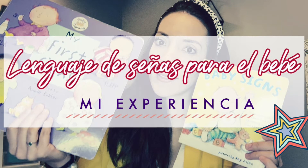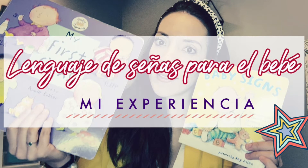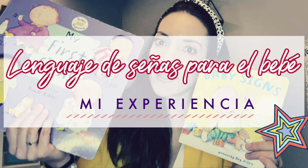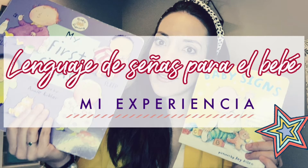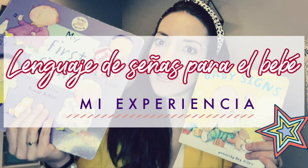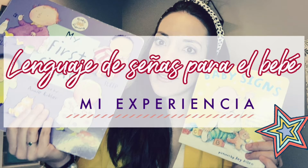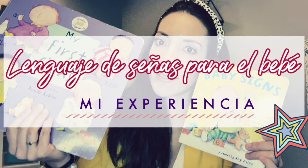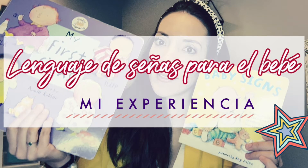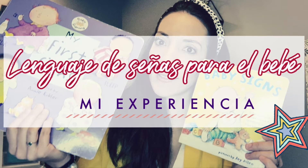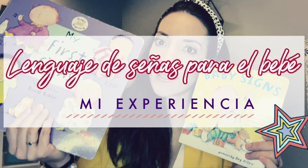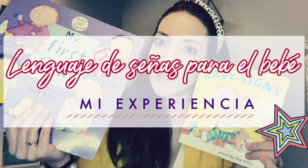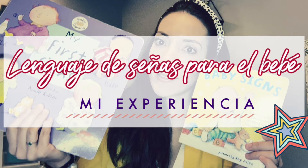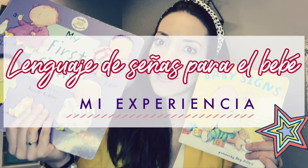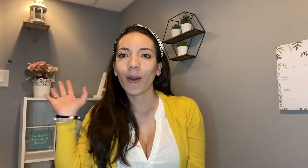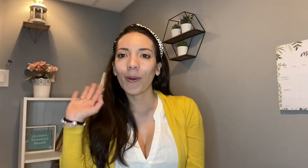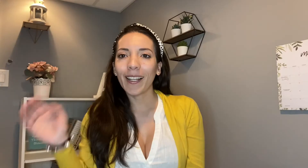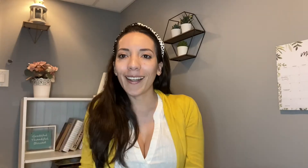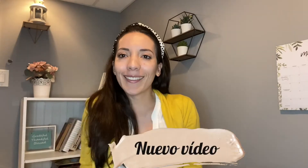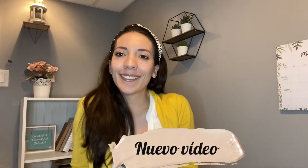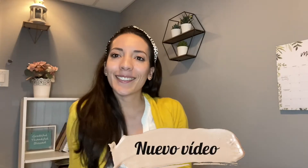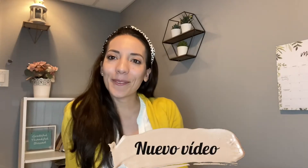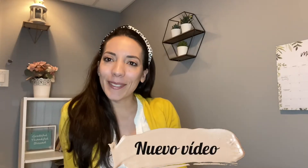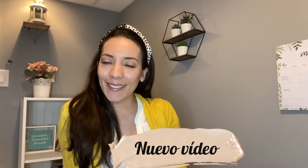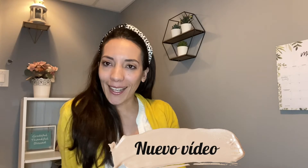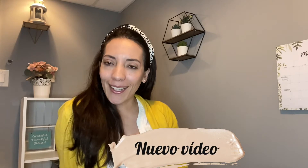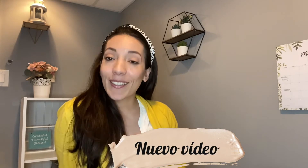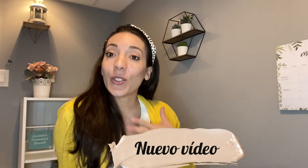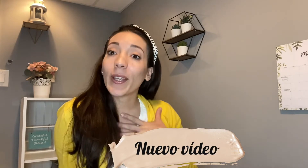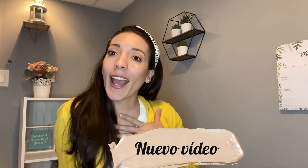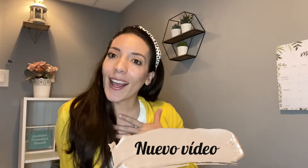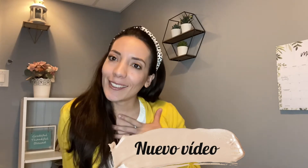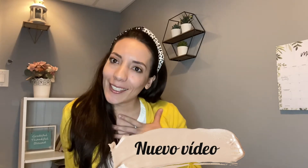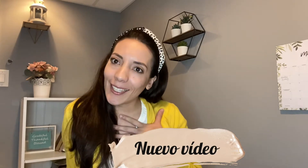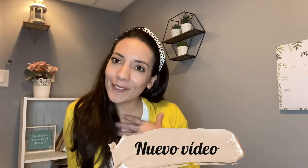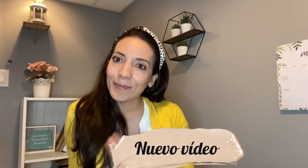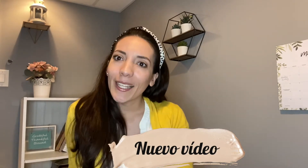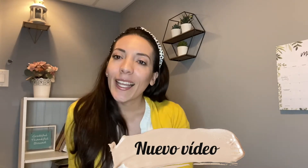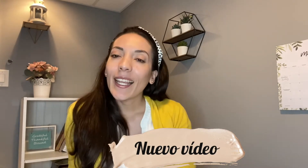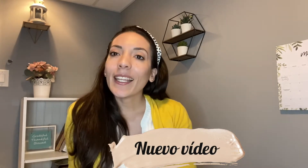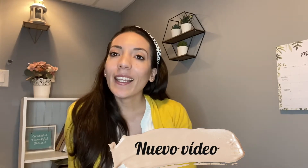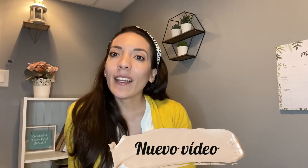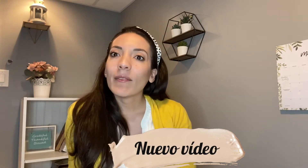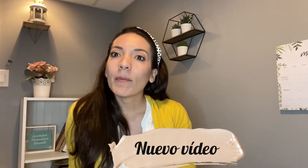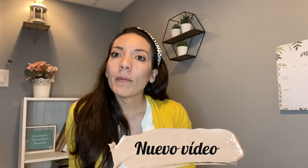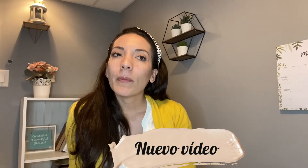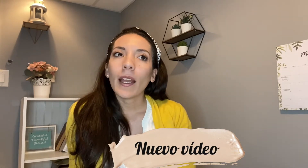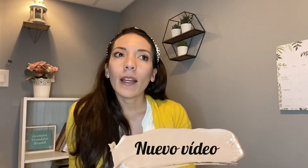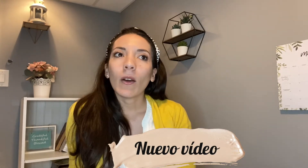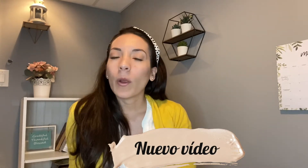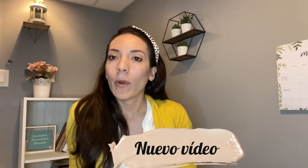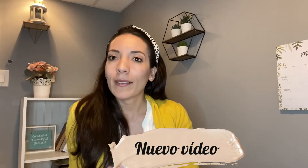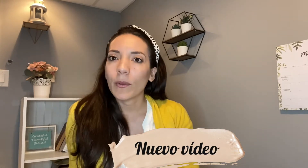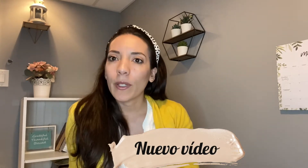chao hola cómo están soy angela y hoy voy a hacer un vídeo